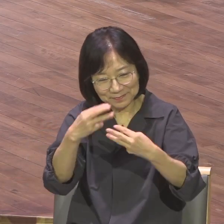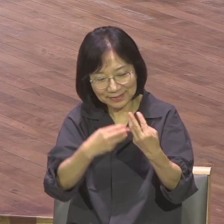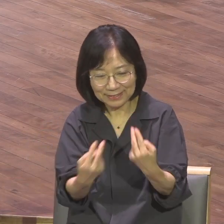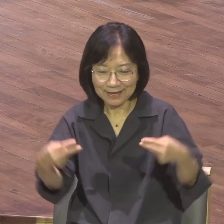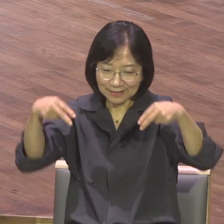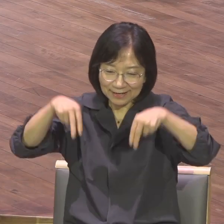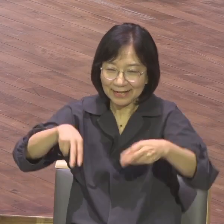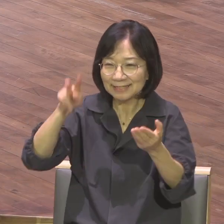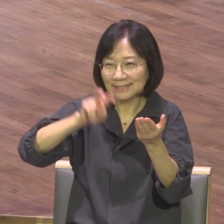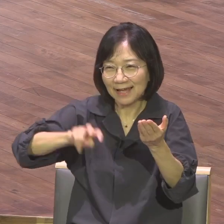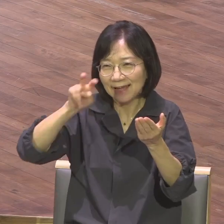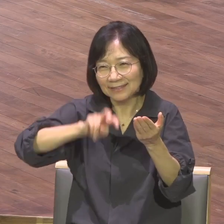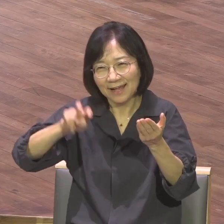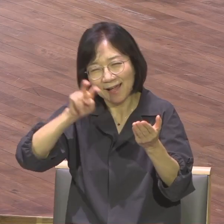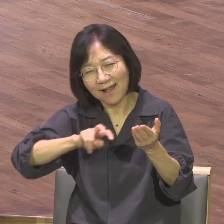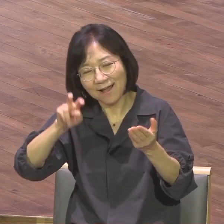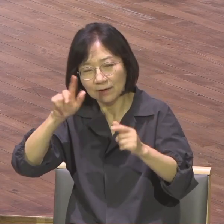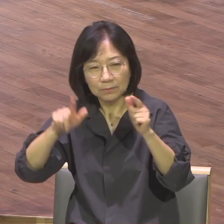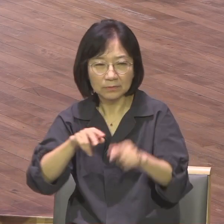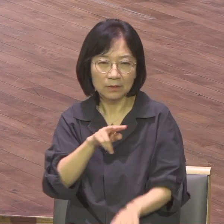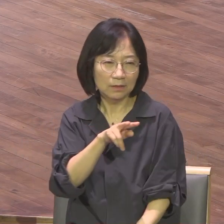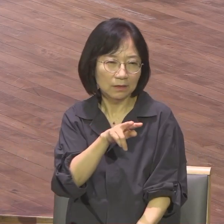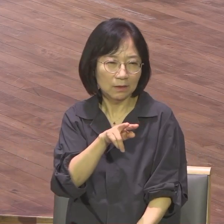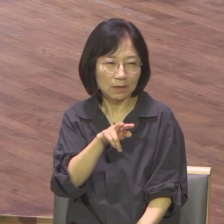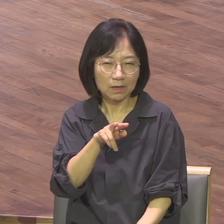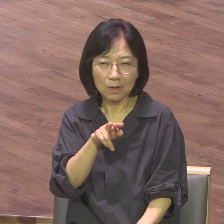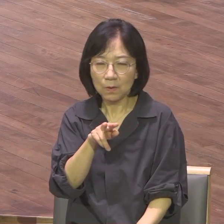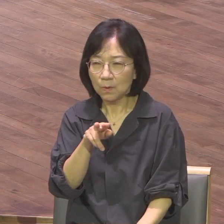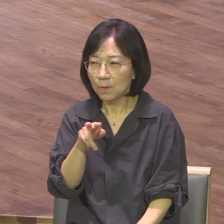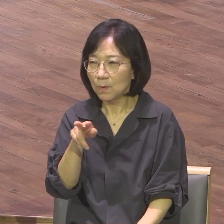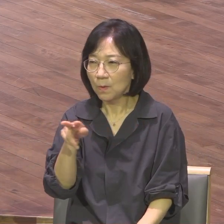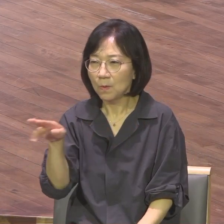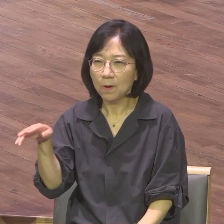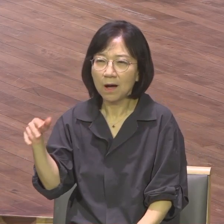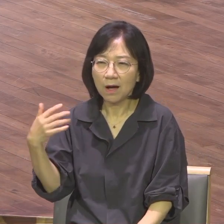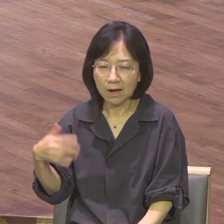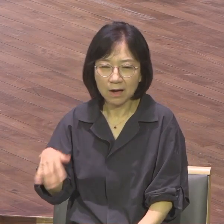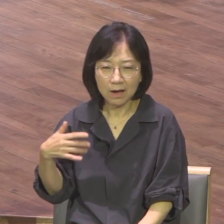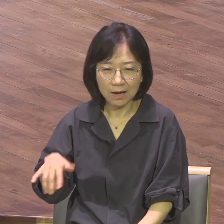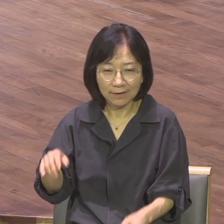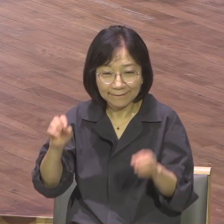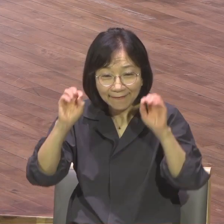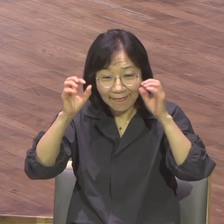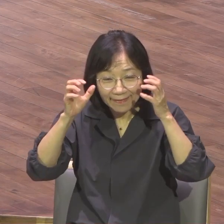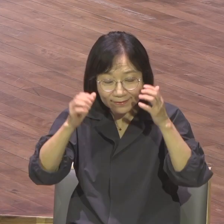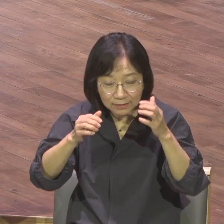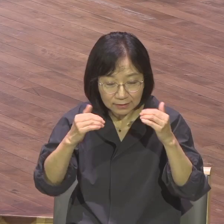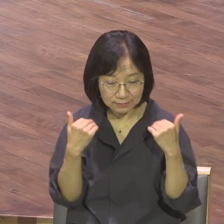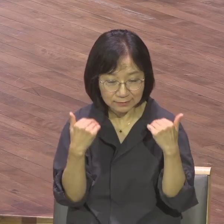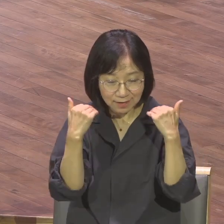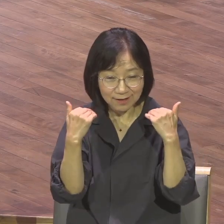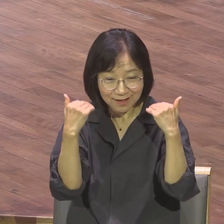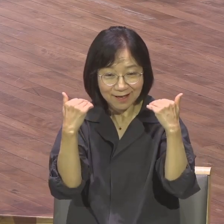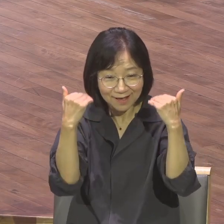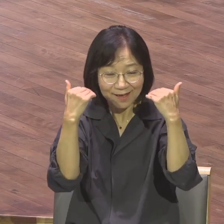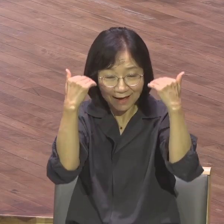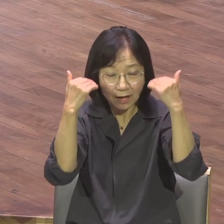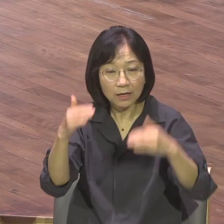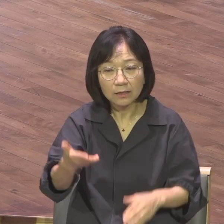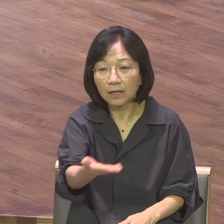고백하는 모습을 보면서 지금 자라나고 있는 이 후대들에게 우리가 할 것은 다른 것이 없다. 내가 받은 이